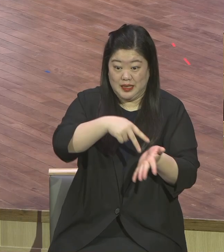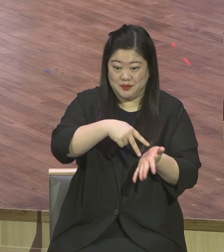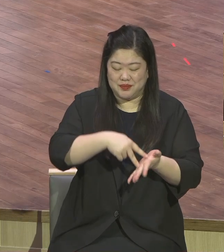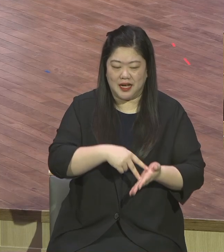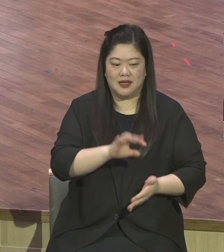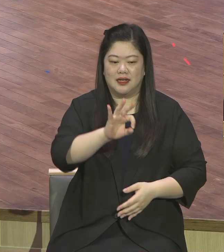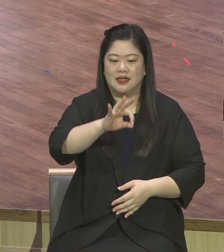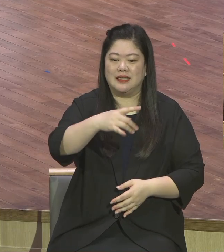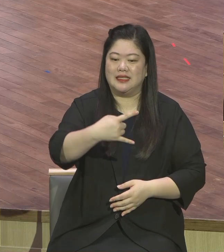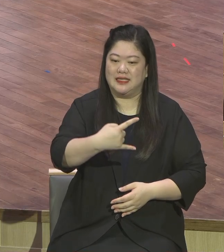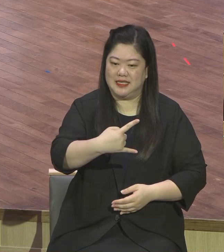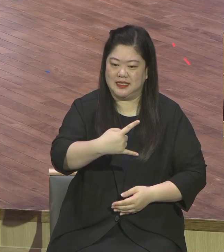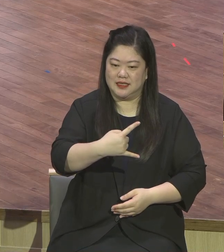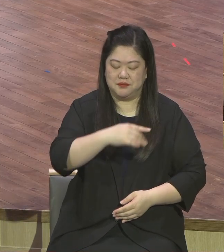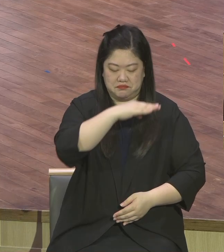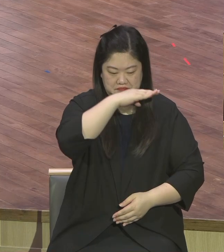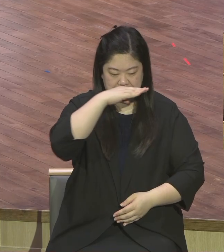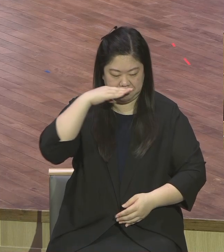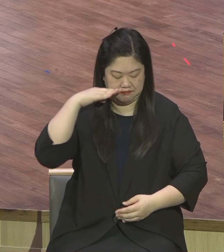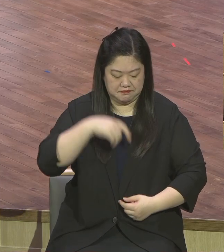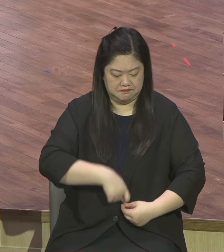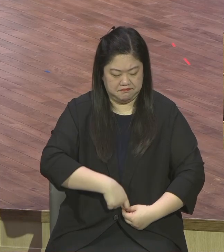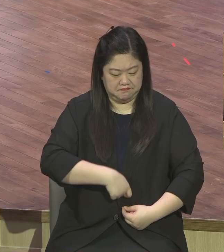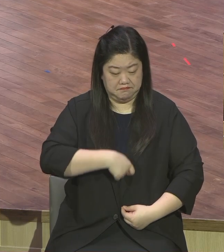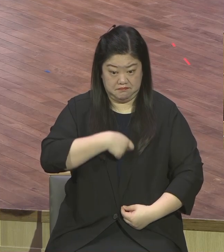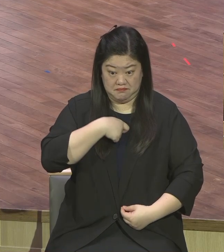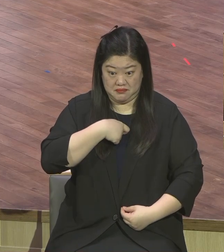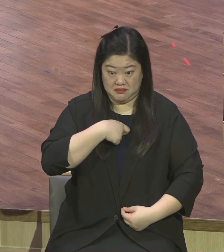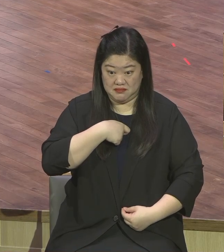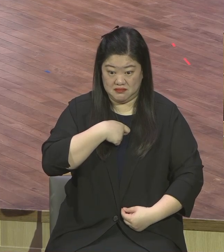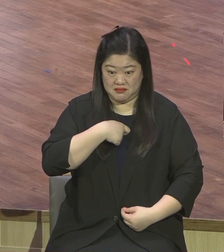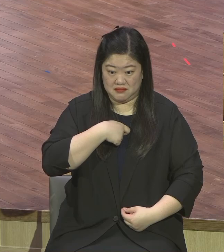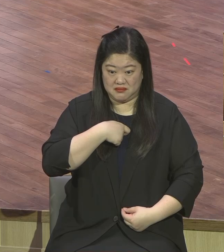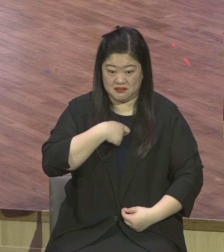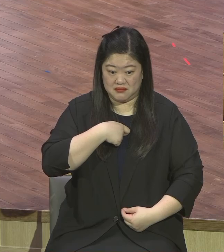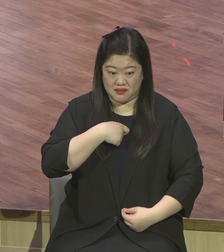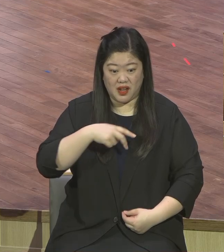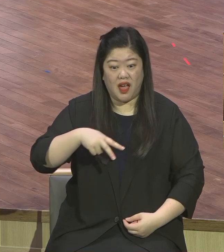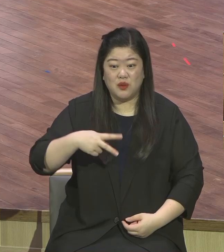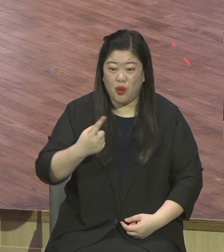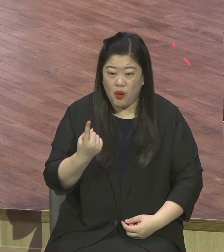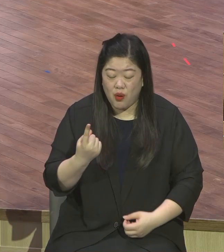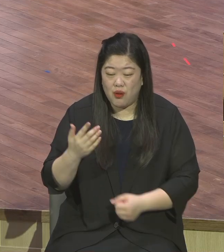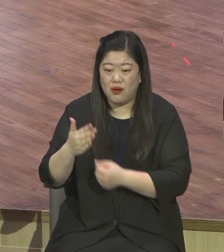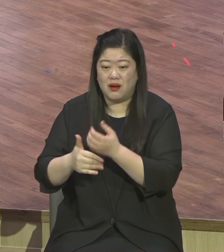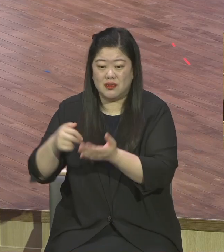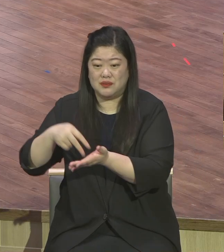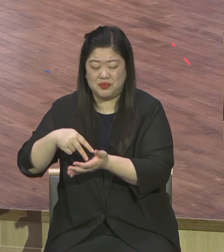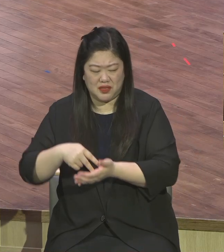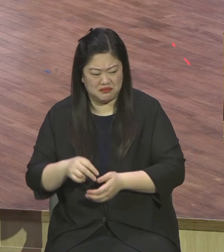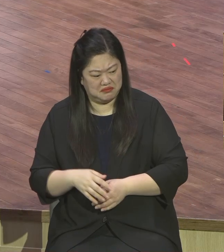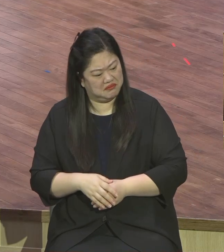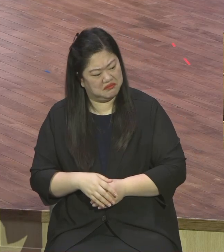위선적입니다 뭐 좀 아주 나를 남들보다 더 착해 착해 보이고 남들보다 좀